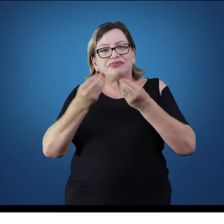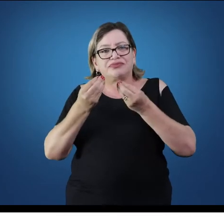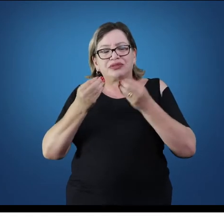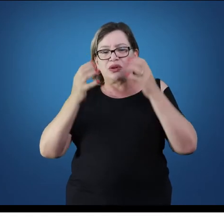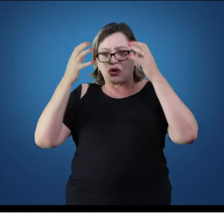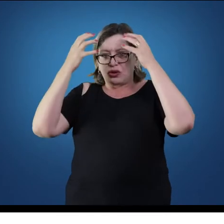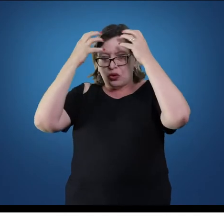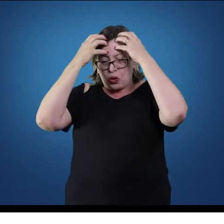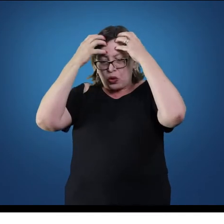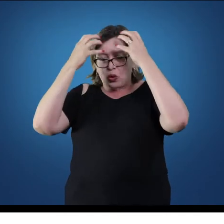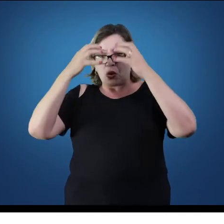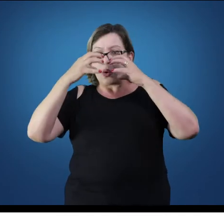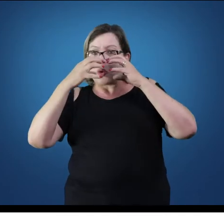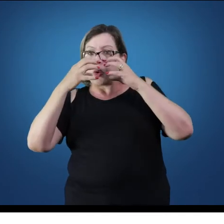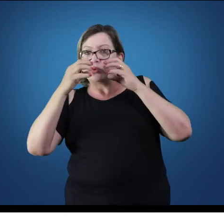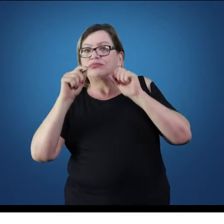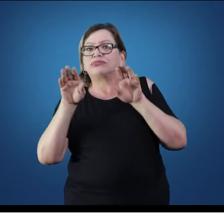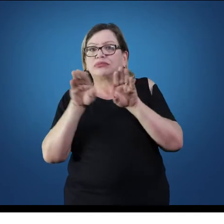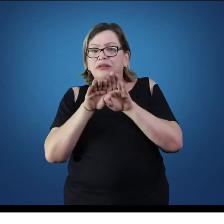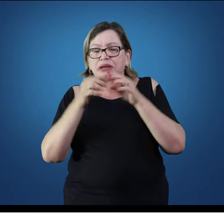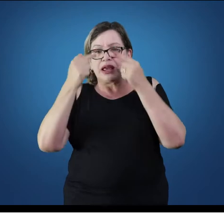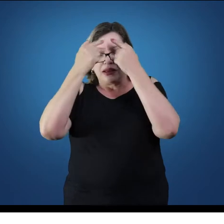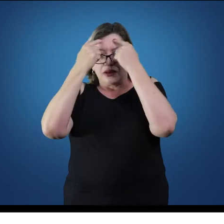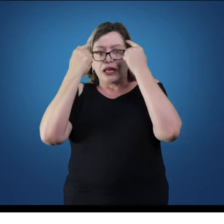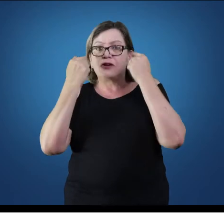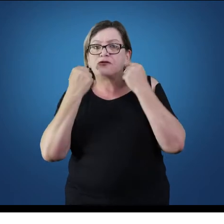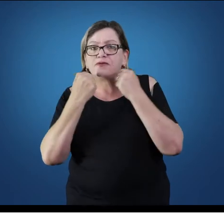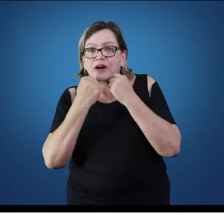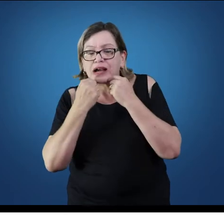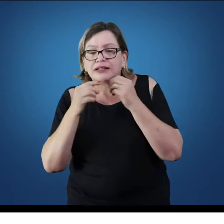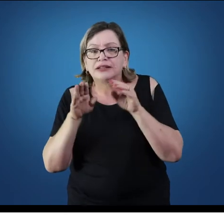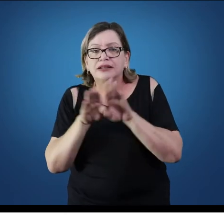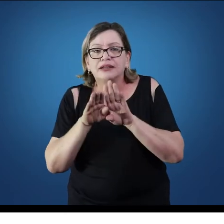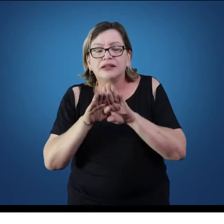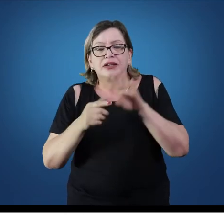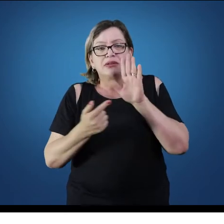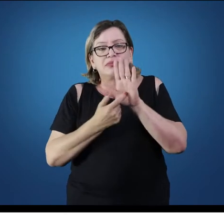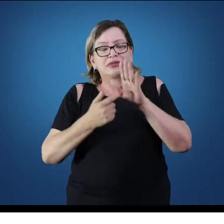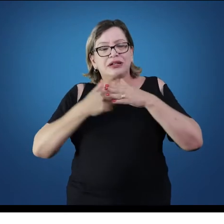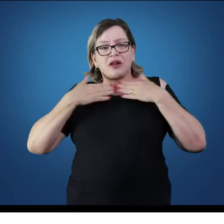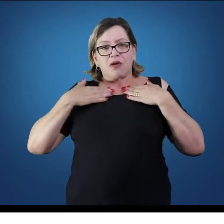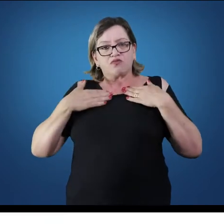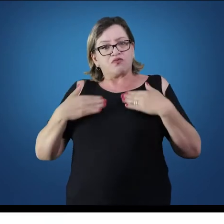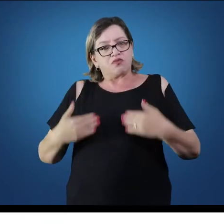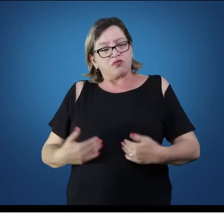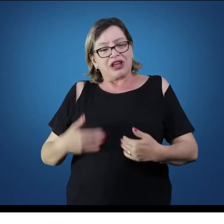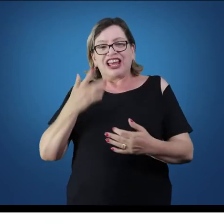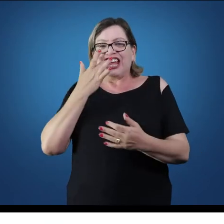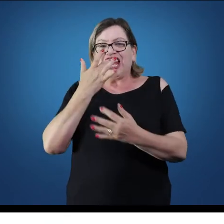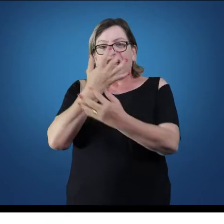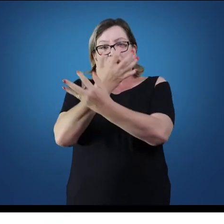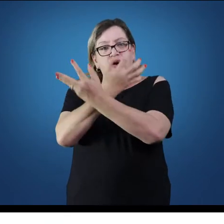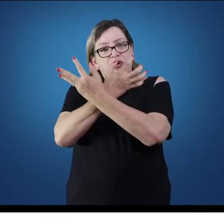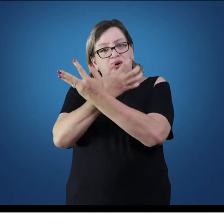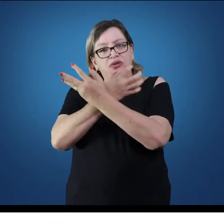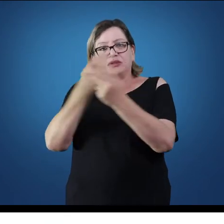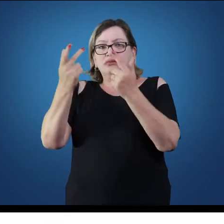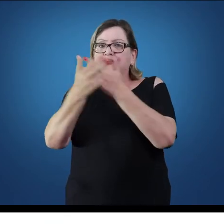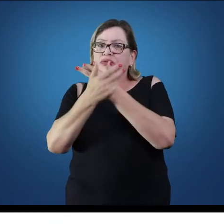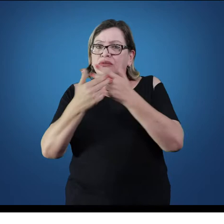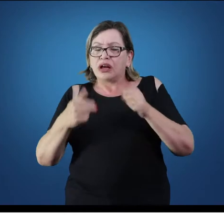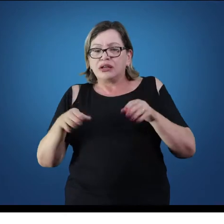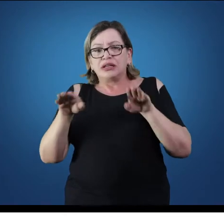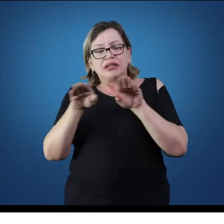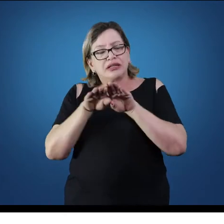de crânio, face, os ossos que estão na região do tórax, os ossos dos chamados